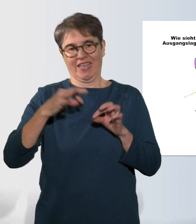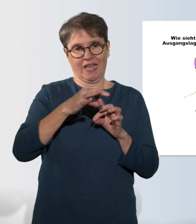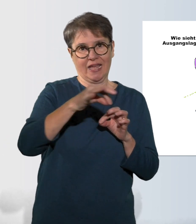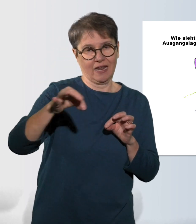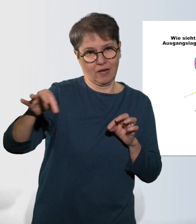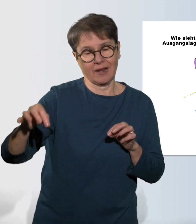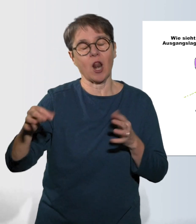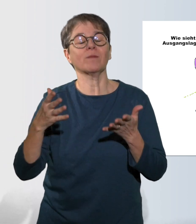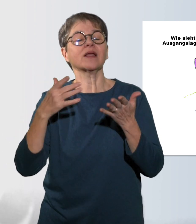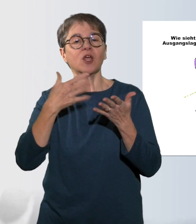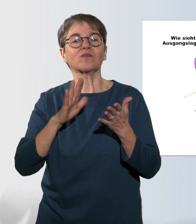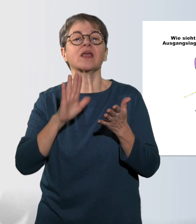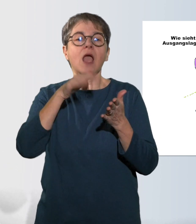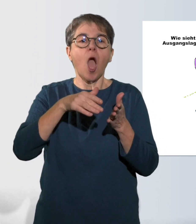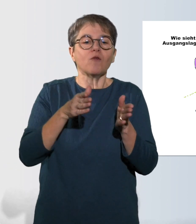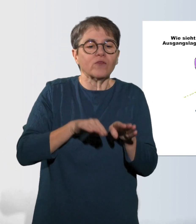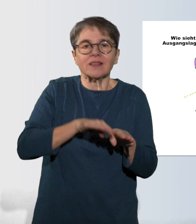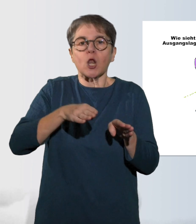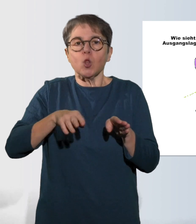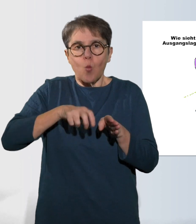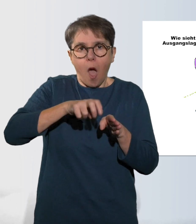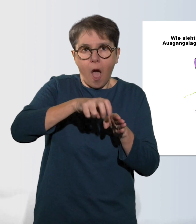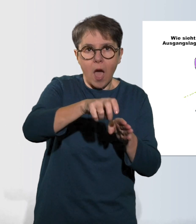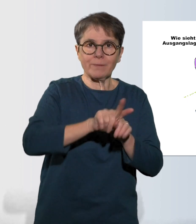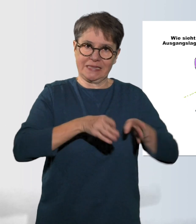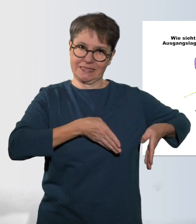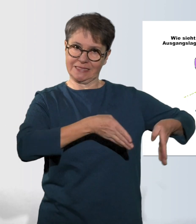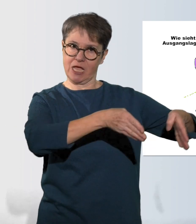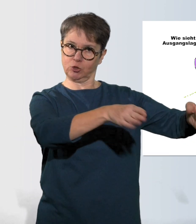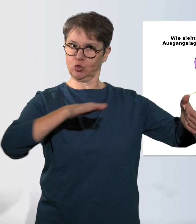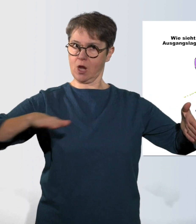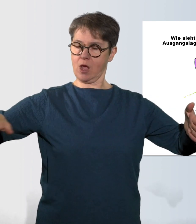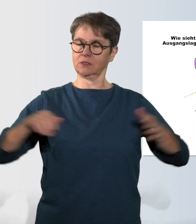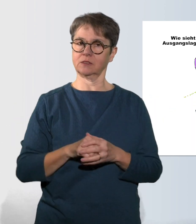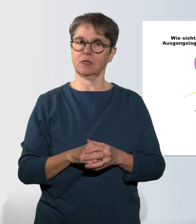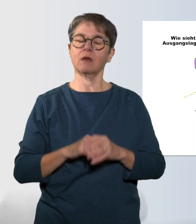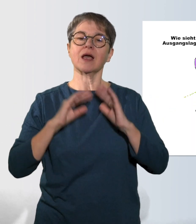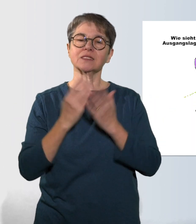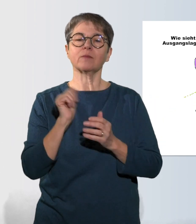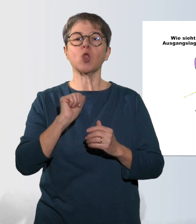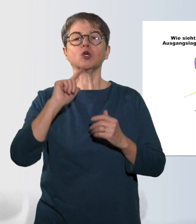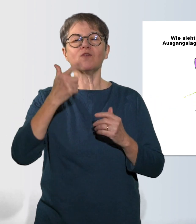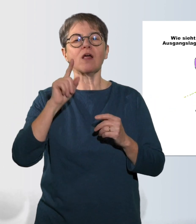Auf Gesamthaft 12,6 Kilometern Länge bestehen gemäß heutiger Uferwegplanung noch Lücken.